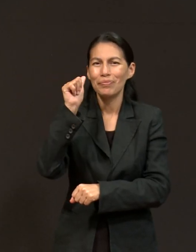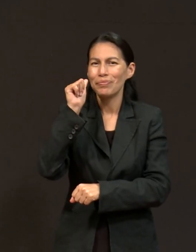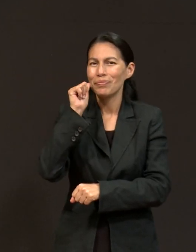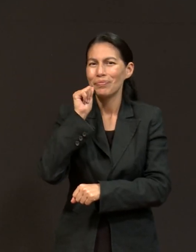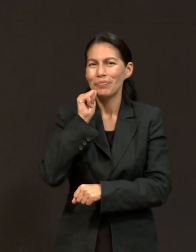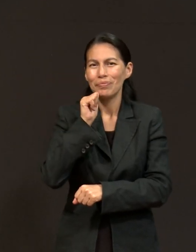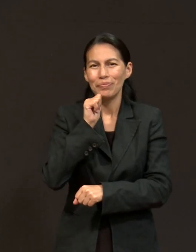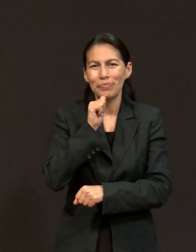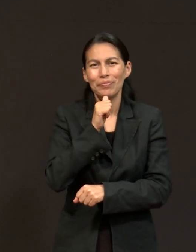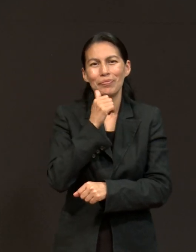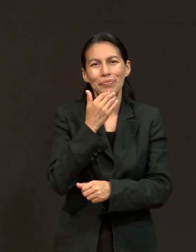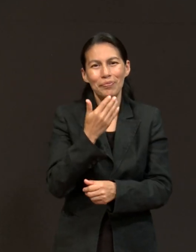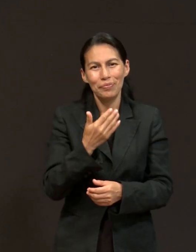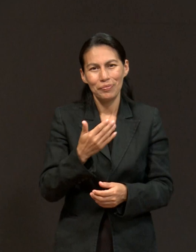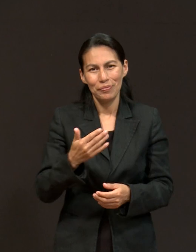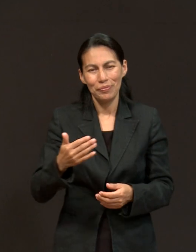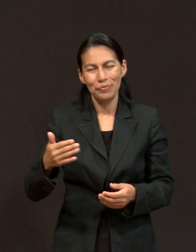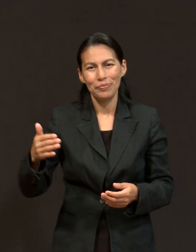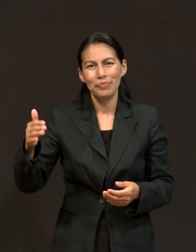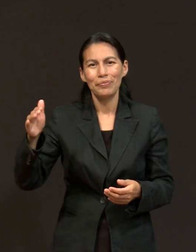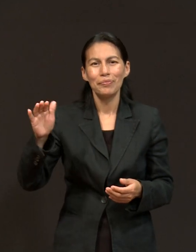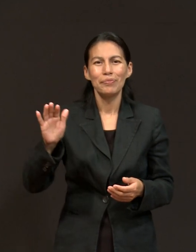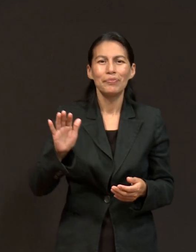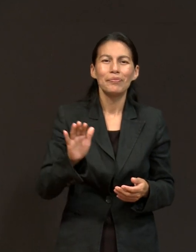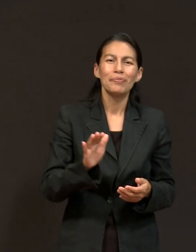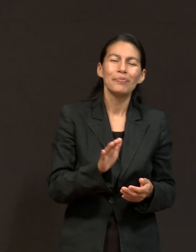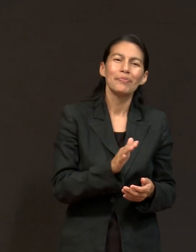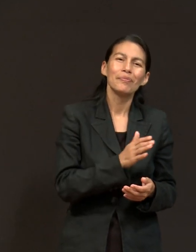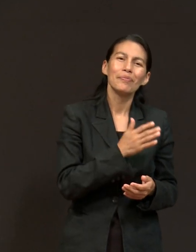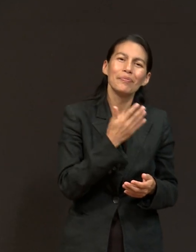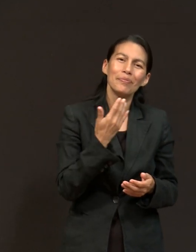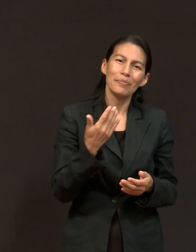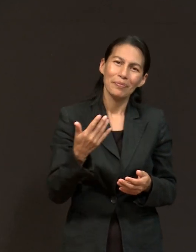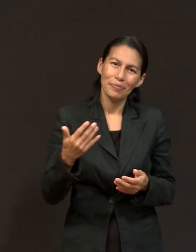vas a cada instante.